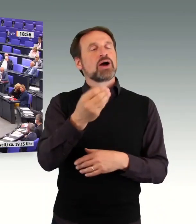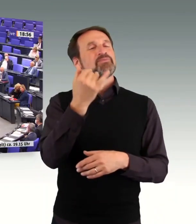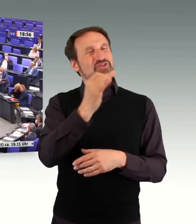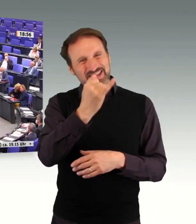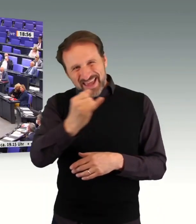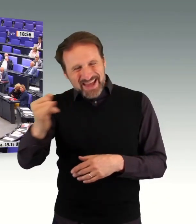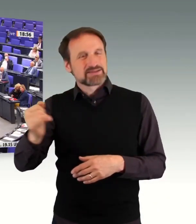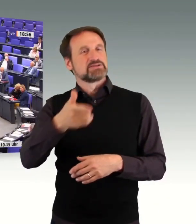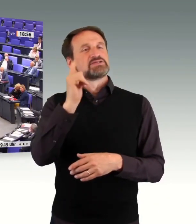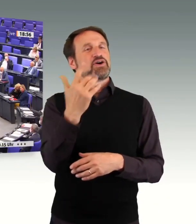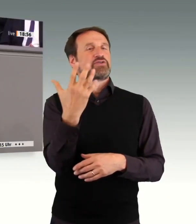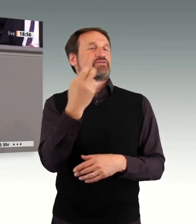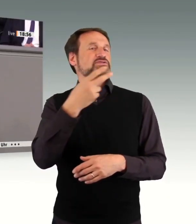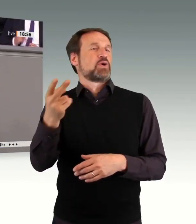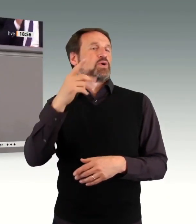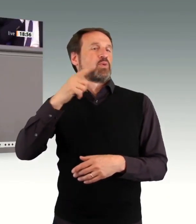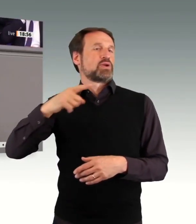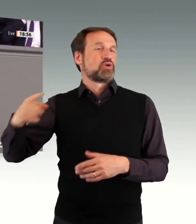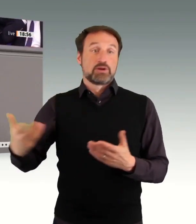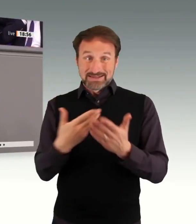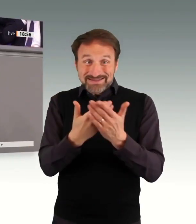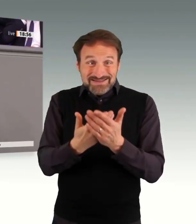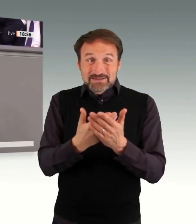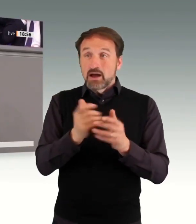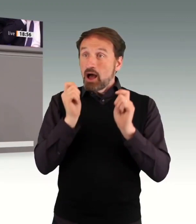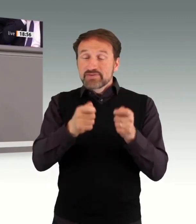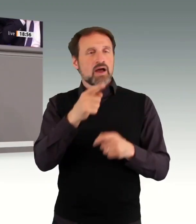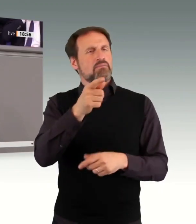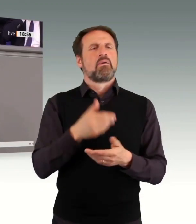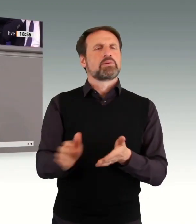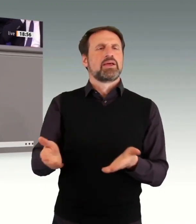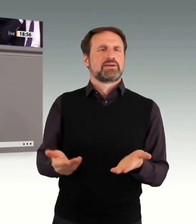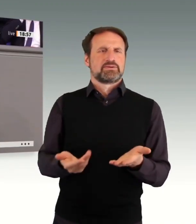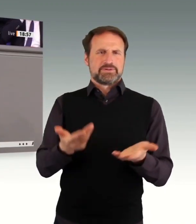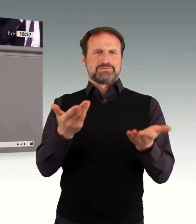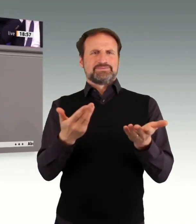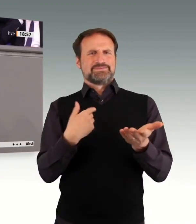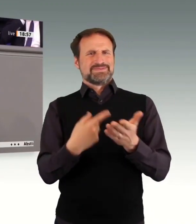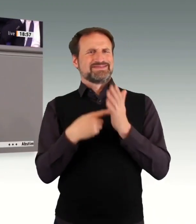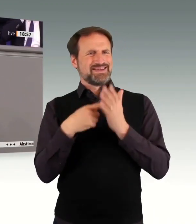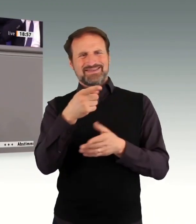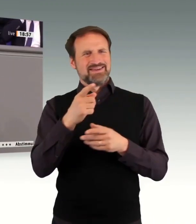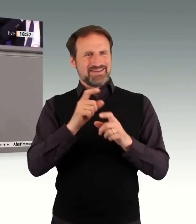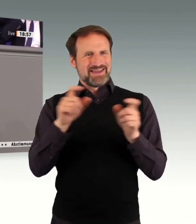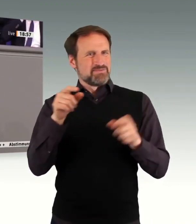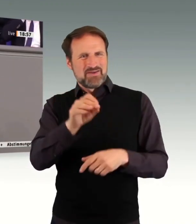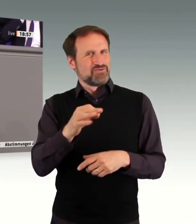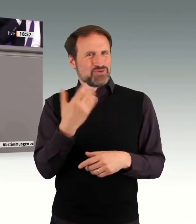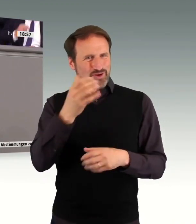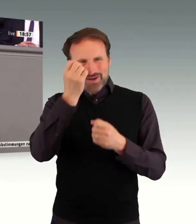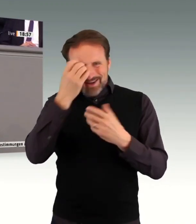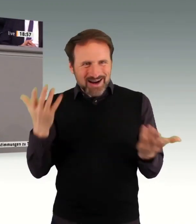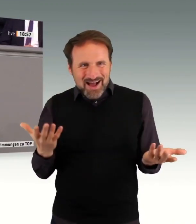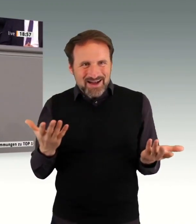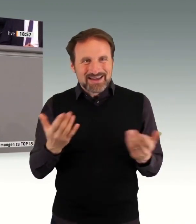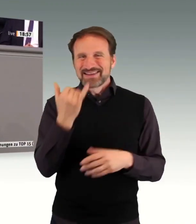enormen Mitteleinsatz gibt, um Behinderte in den Arbeitsmarkt zu integrieren, ist Deutschland im europäischen Vergleich auf dem letzten